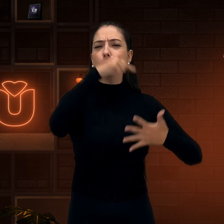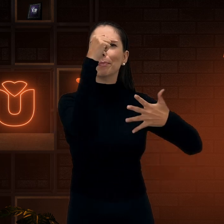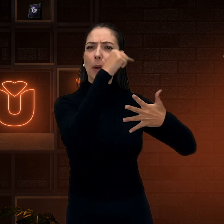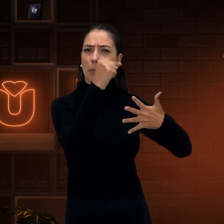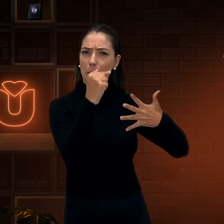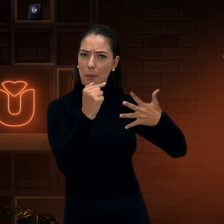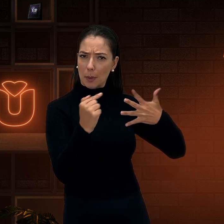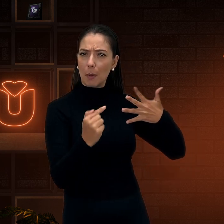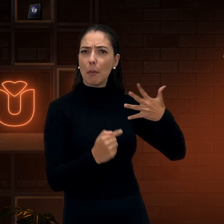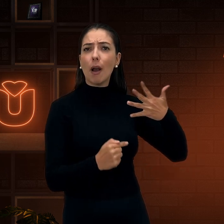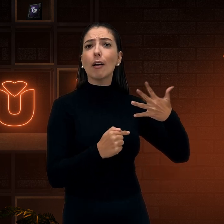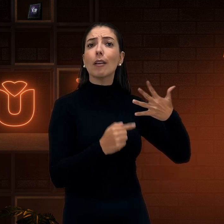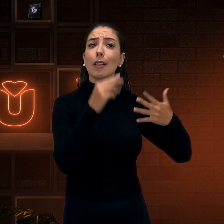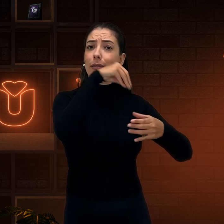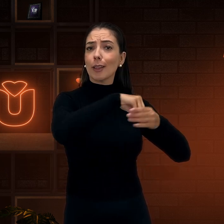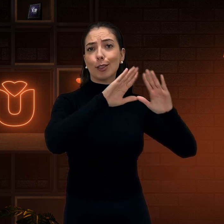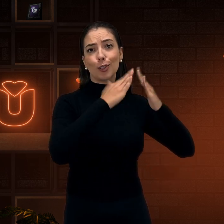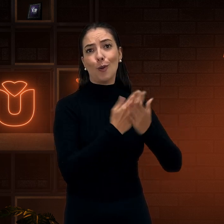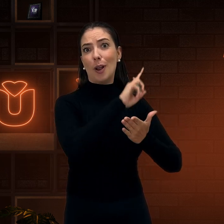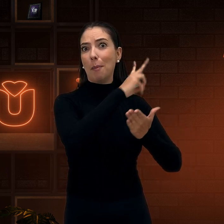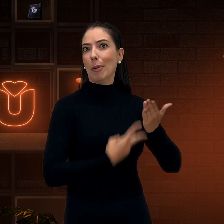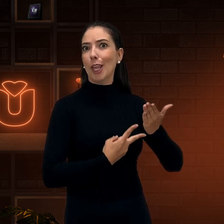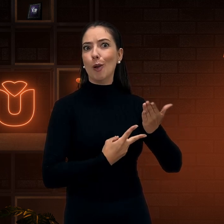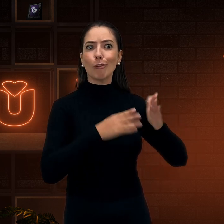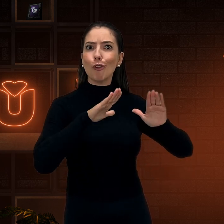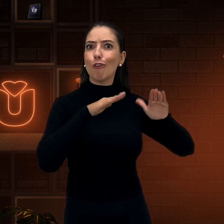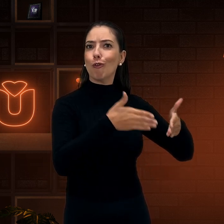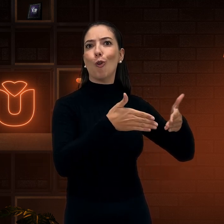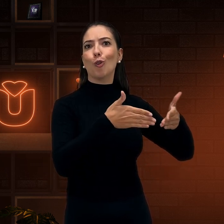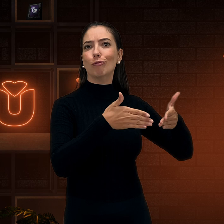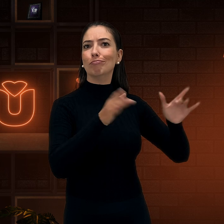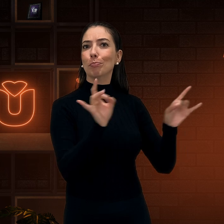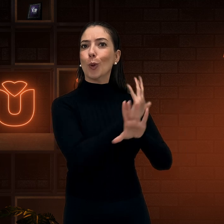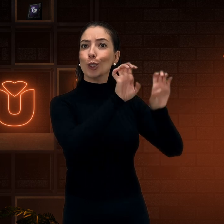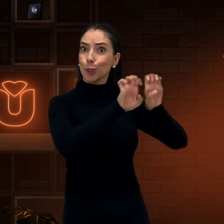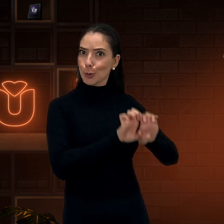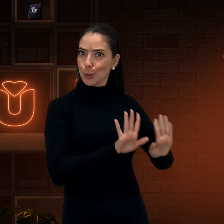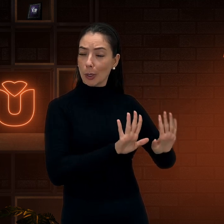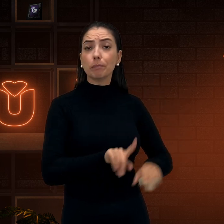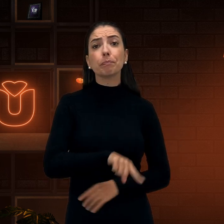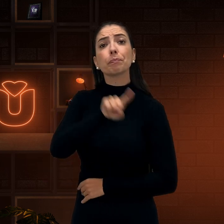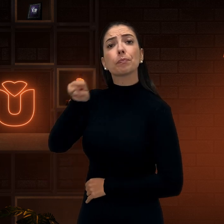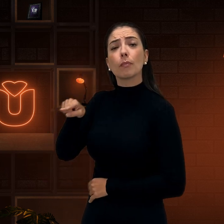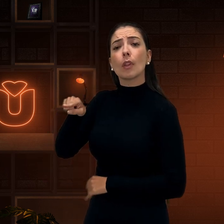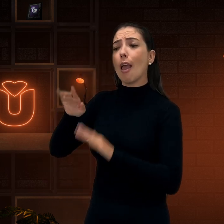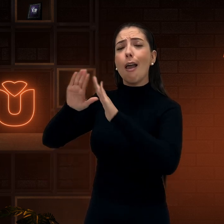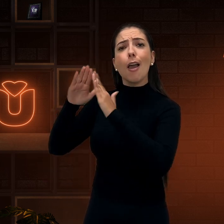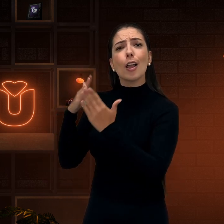lerem e a com a segunda língua na escola bilingüe. Ela tem toda uma estrutura pronta em língua de sinais.